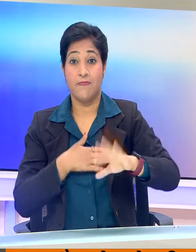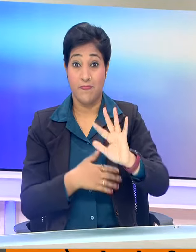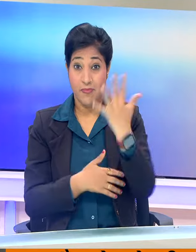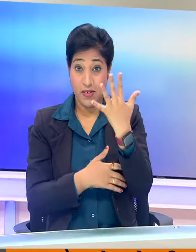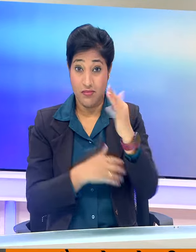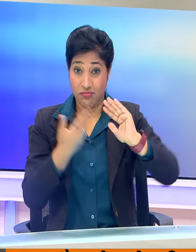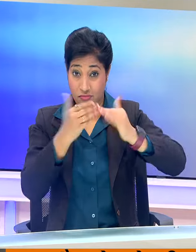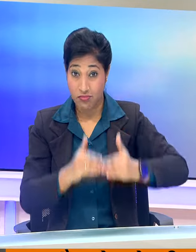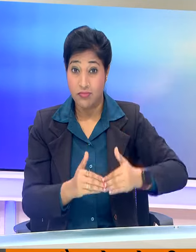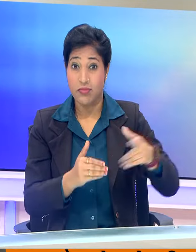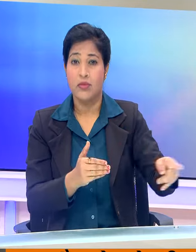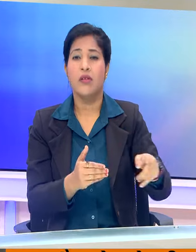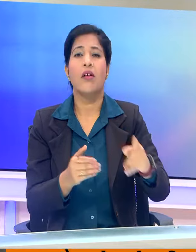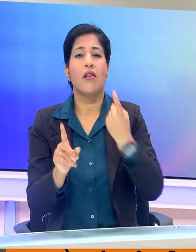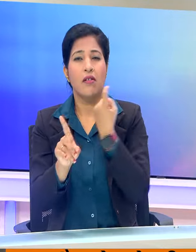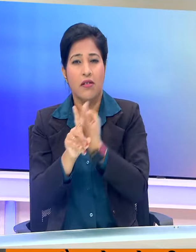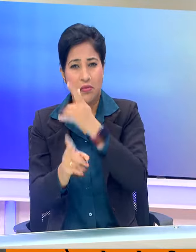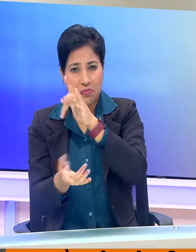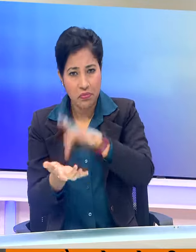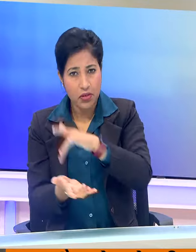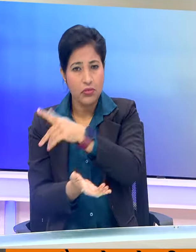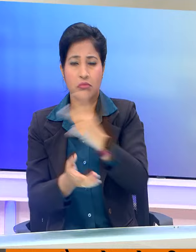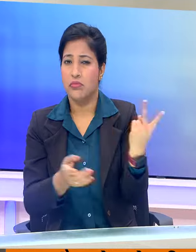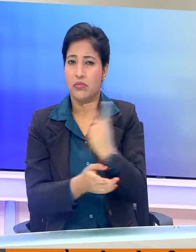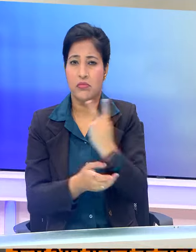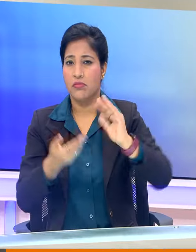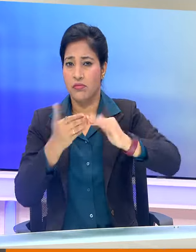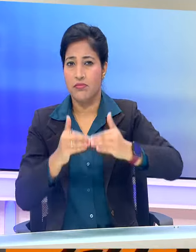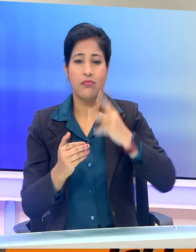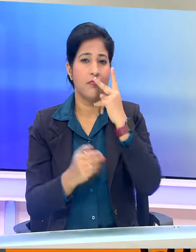रात भारत का सामना कजाकिस्तान से होगा